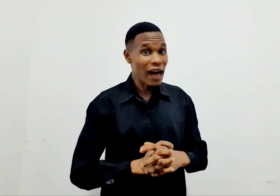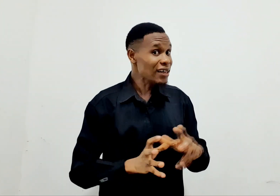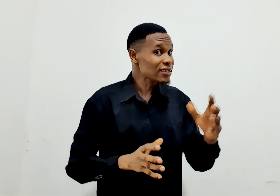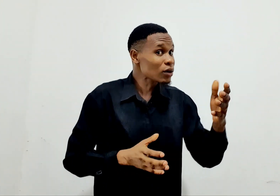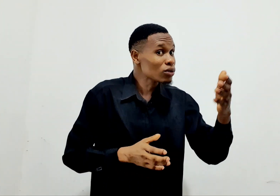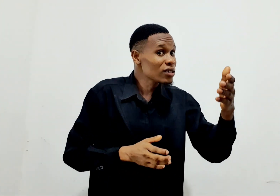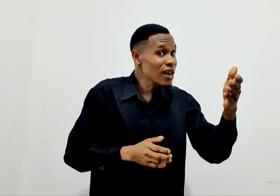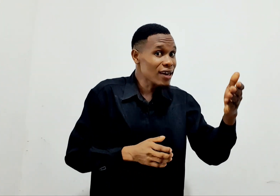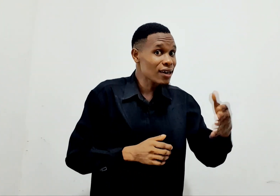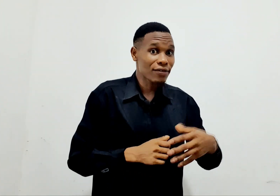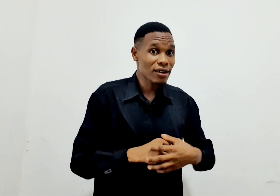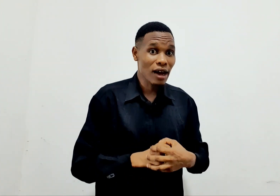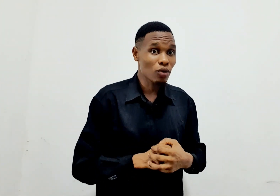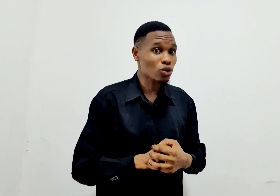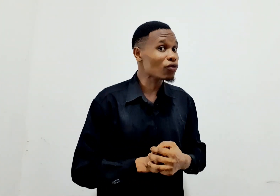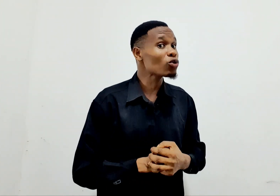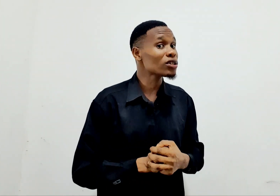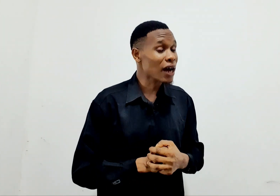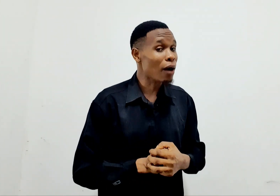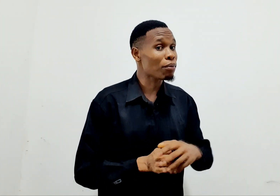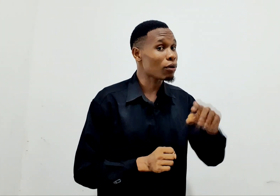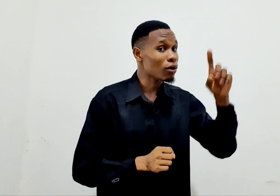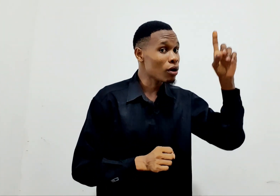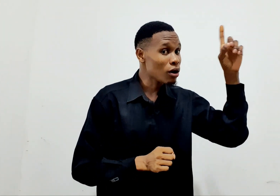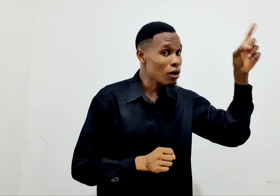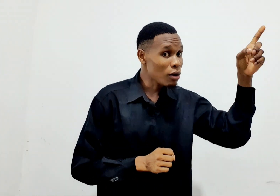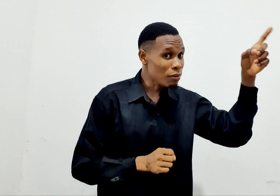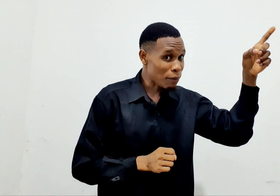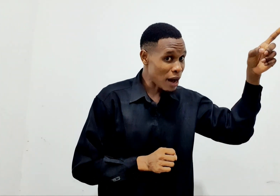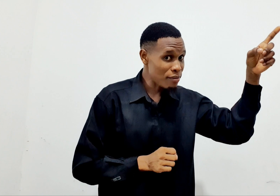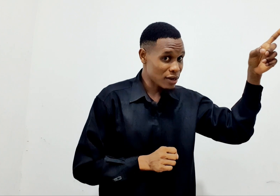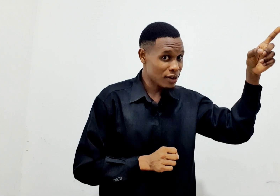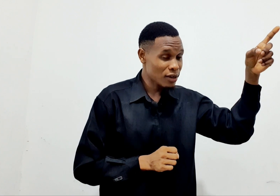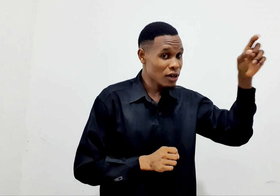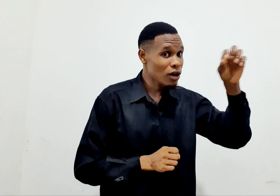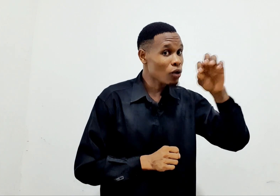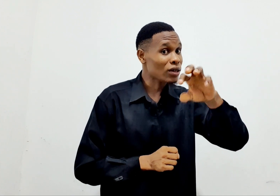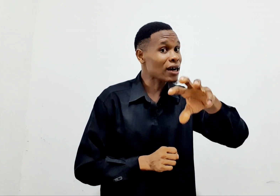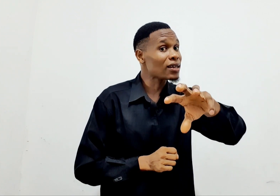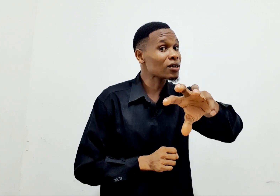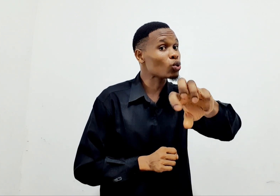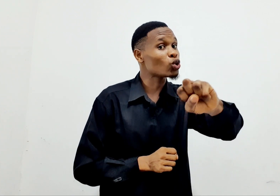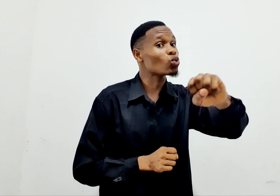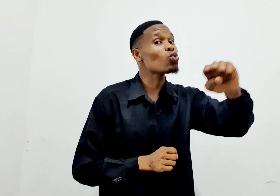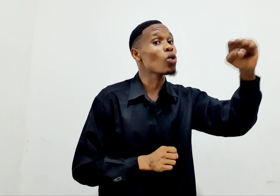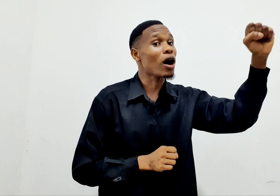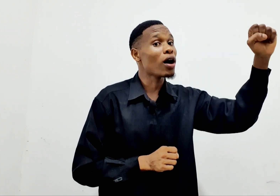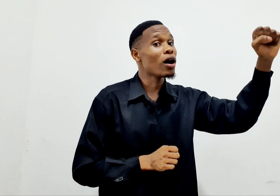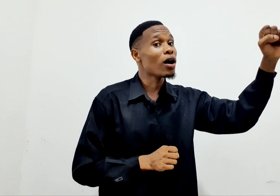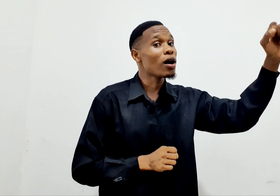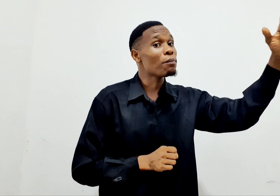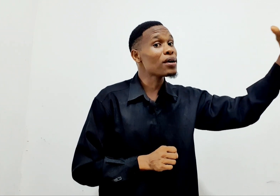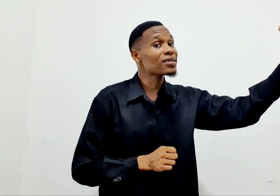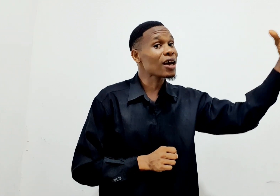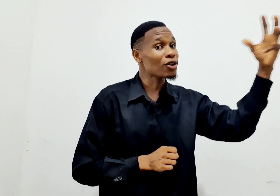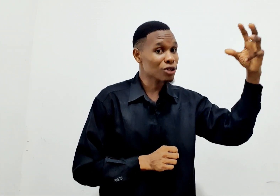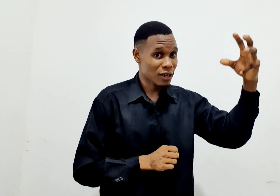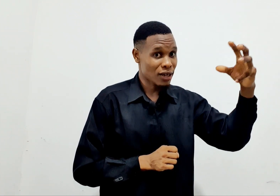Anza kujijari rafiki yangu tofauti na hapo. Mabamedi. Wataanza kuchukua pesa yote